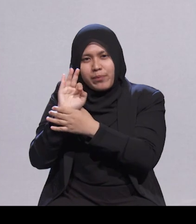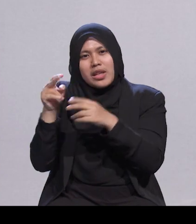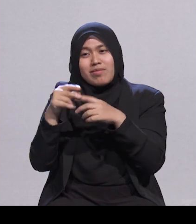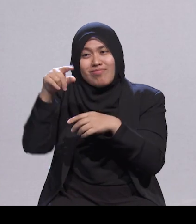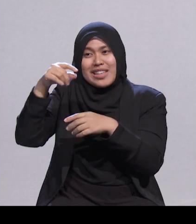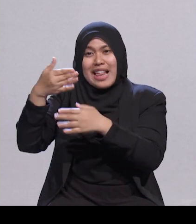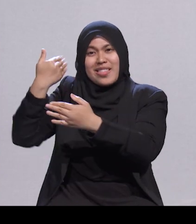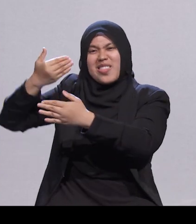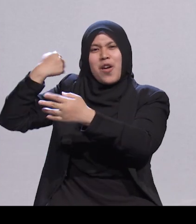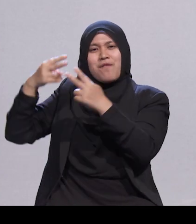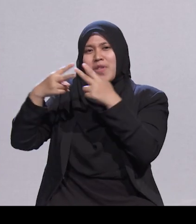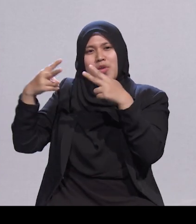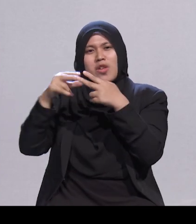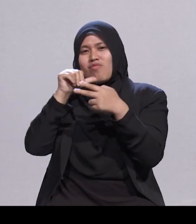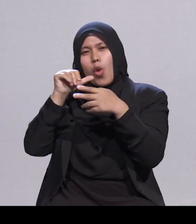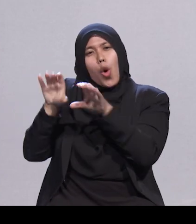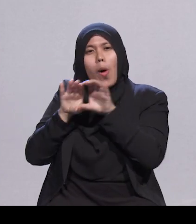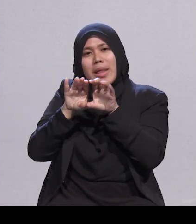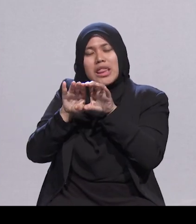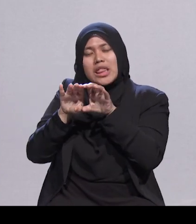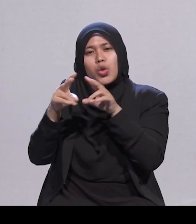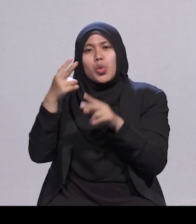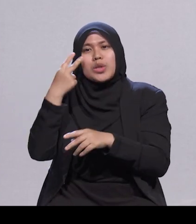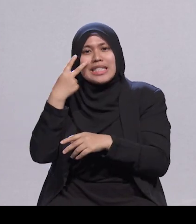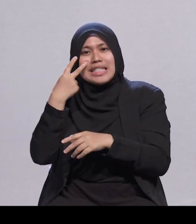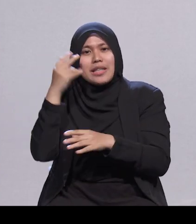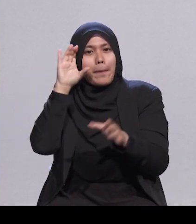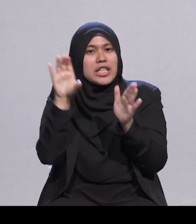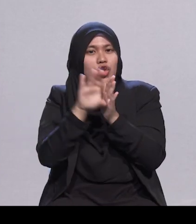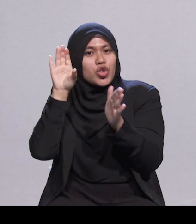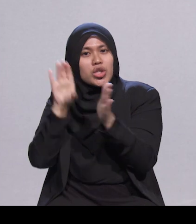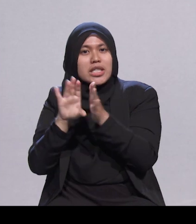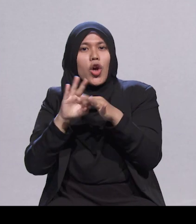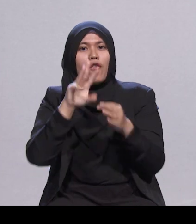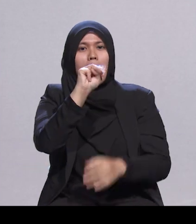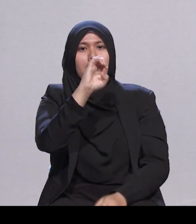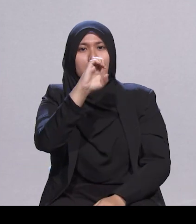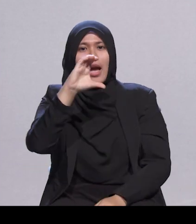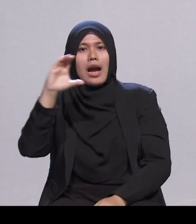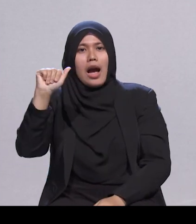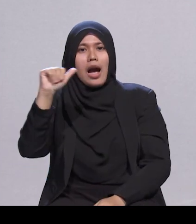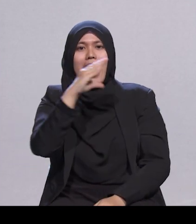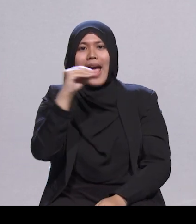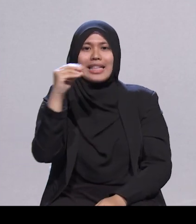mengenai Makkah dan Kaabah. Selepas beliau pulang,